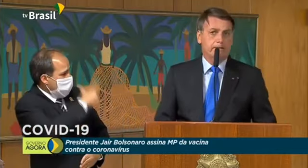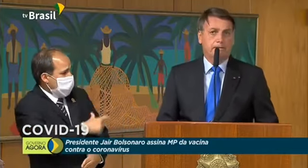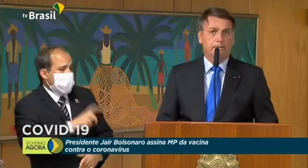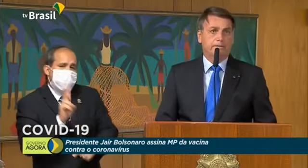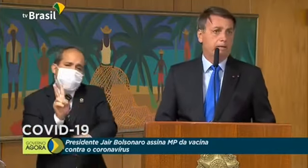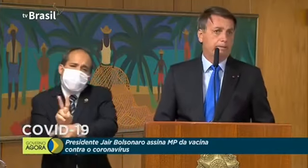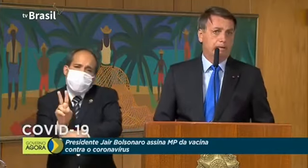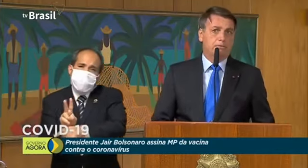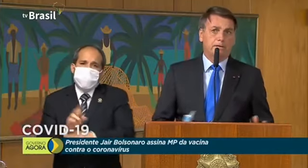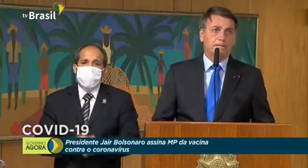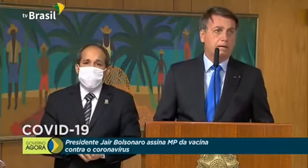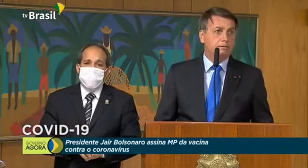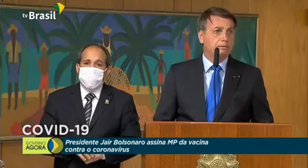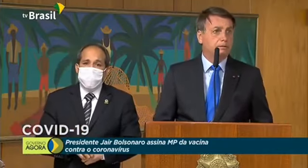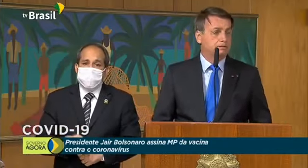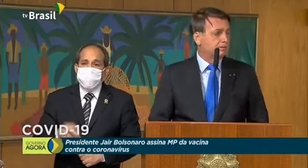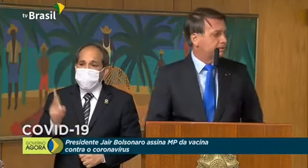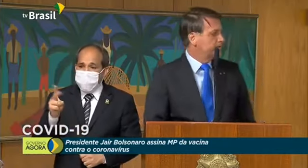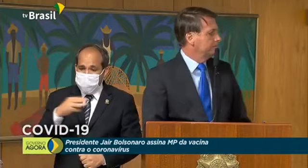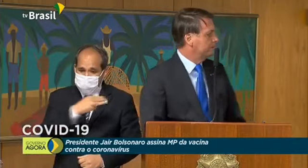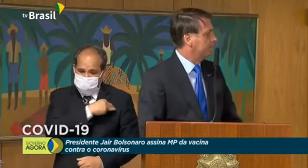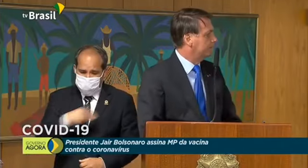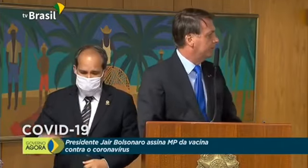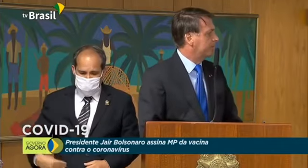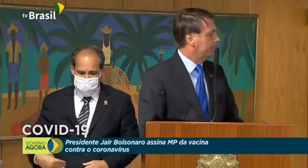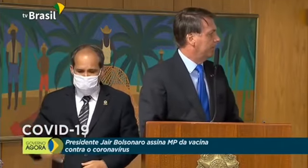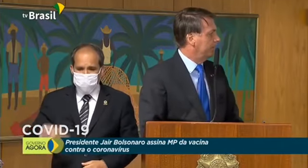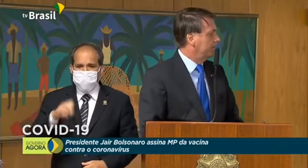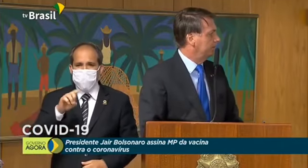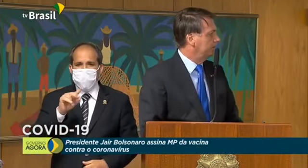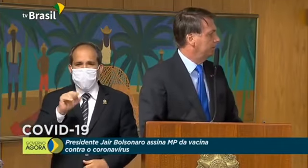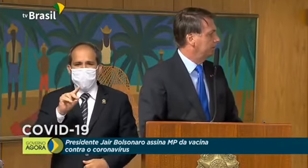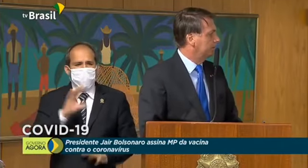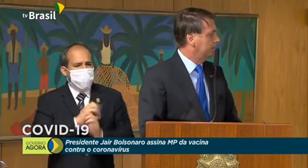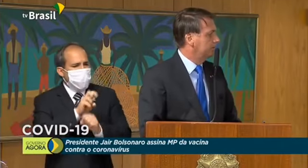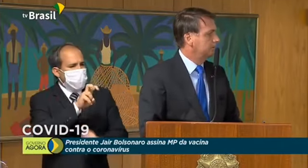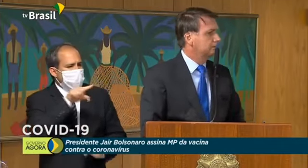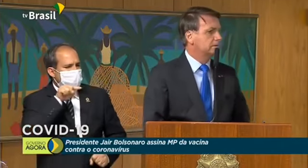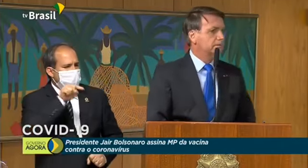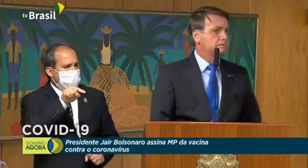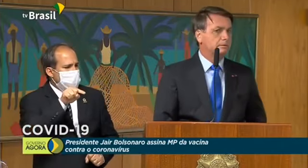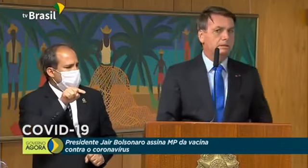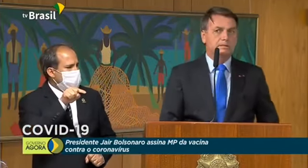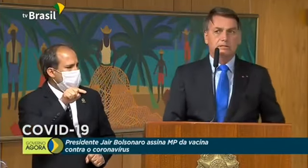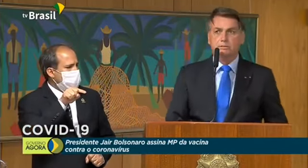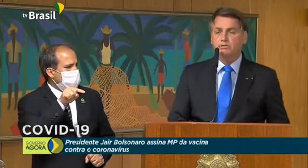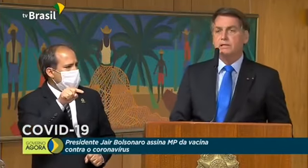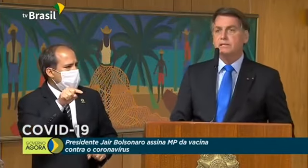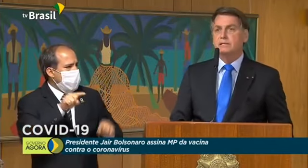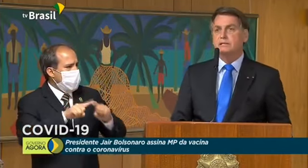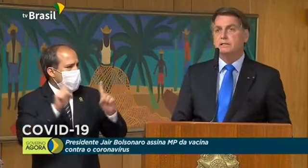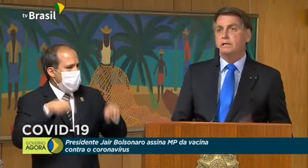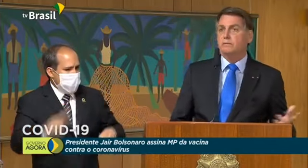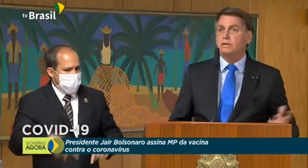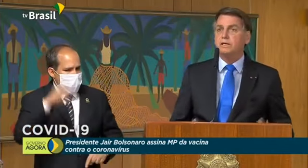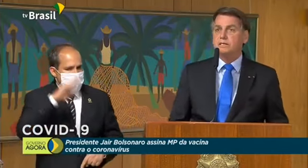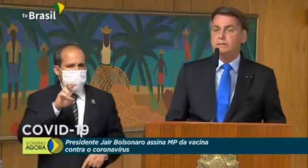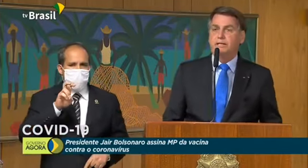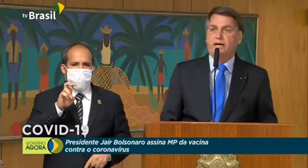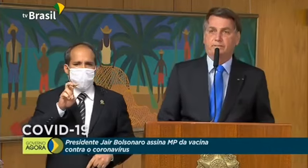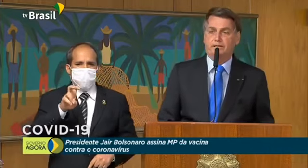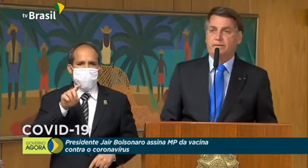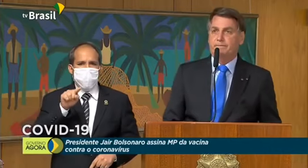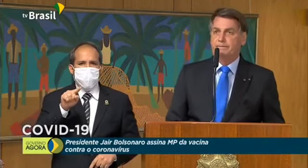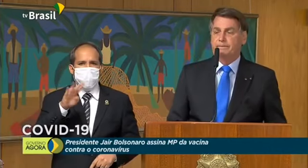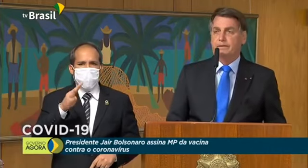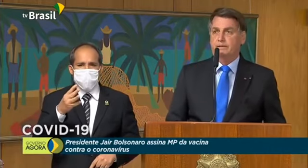Falei para ele conversar, são 5 mil servidores aqui em Brasília, não isso? 5.470. 5.470, ele levou 15